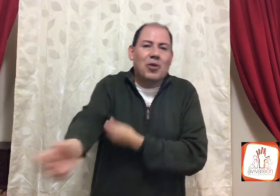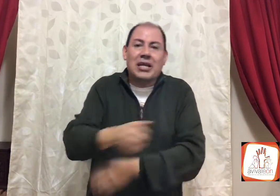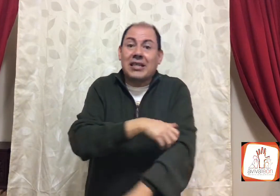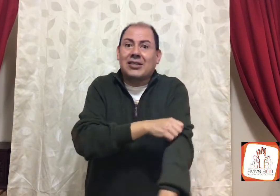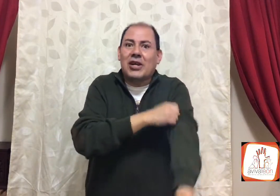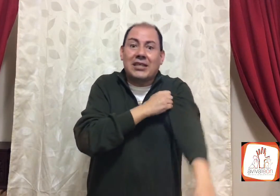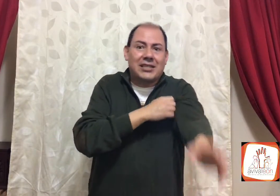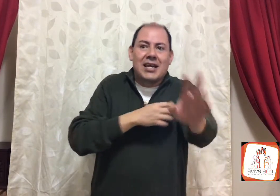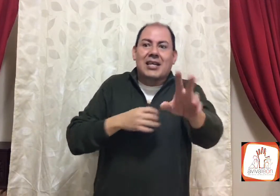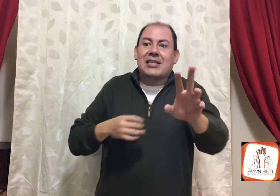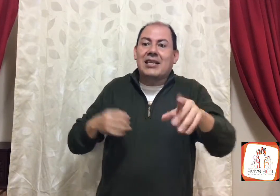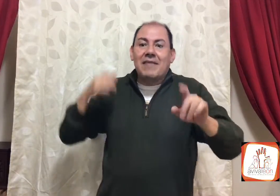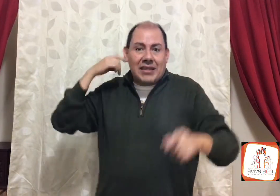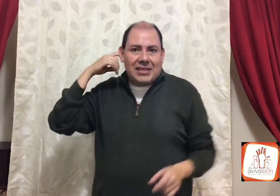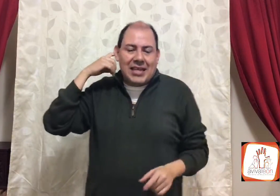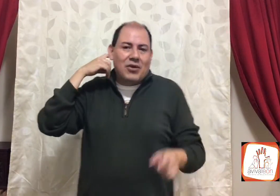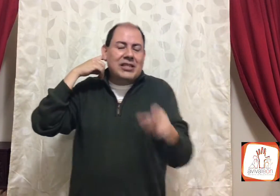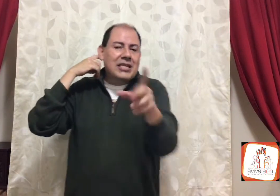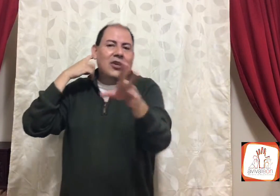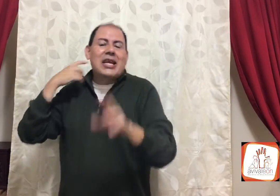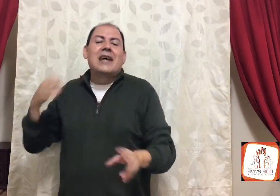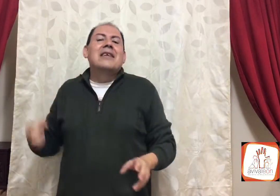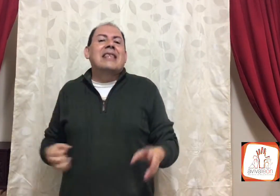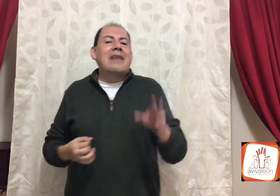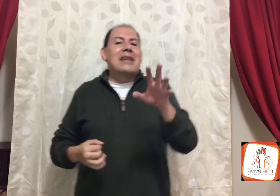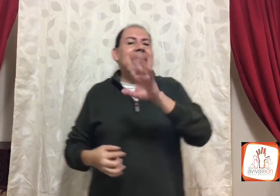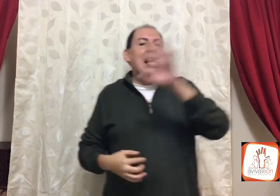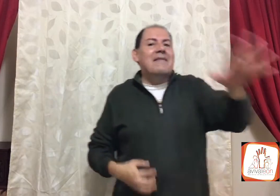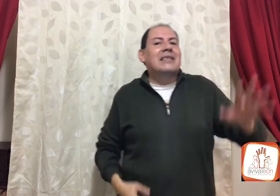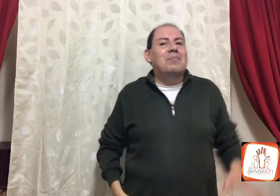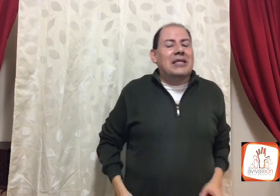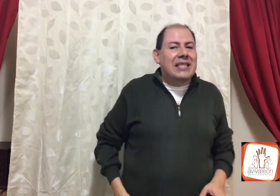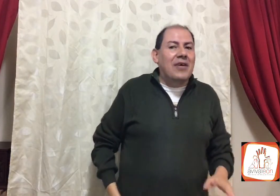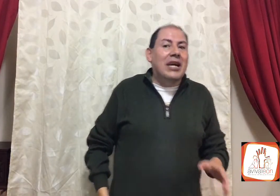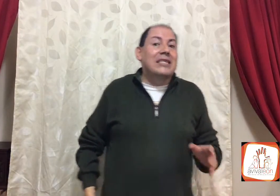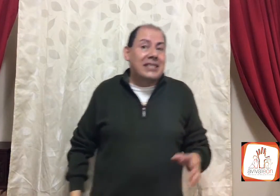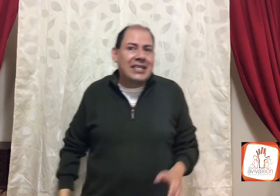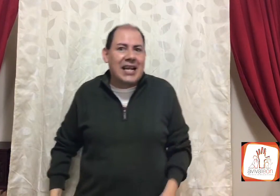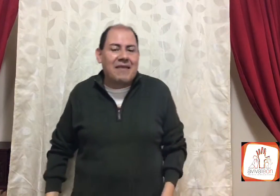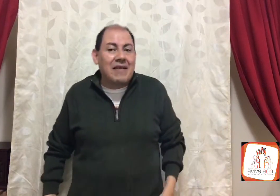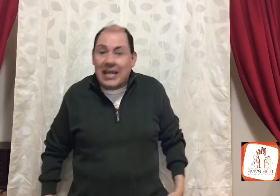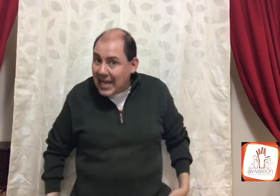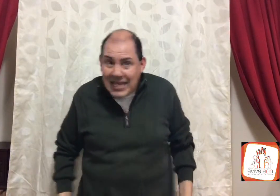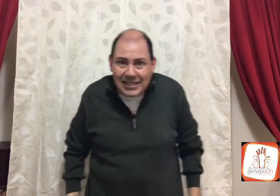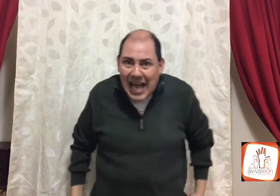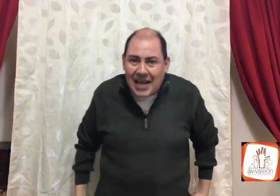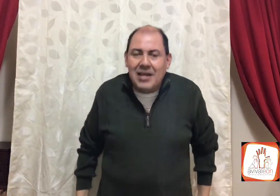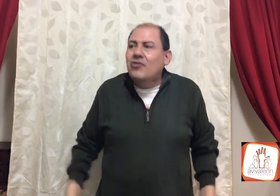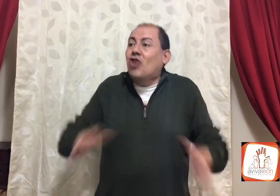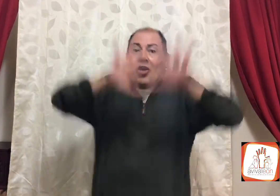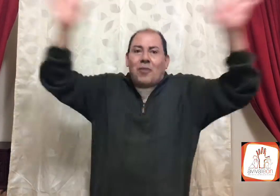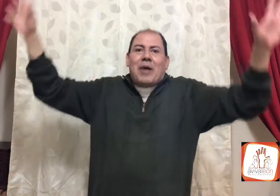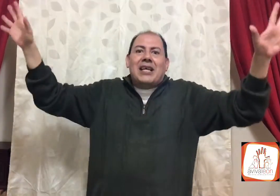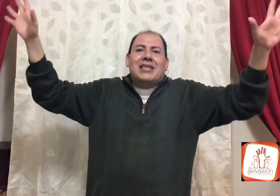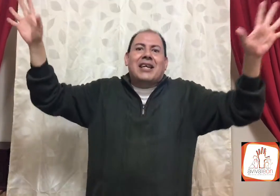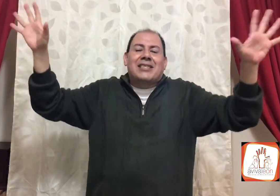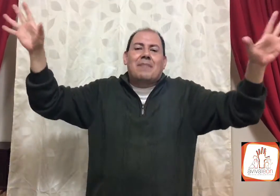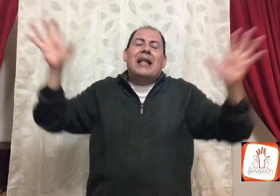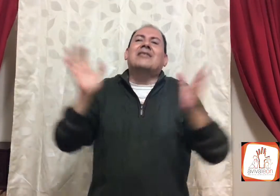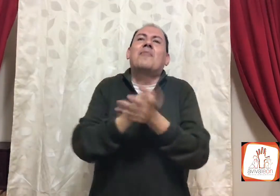porque esta historia es 7.25, esta historia tal vez ni la habías pensado que existía en la Biblia, y ahí está, todo parece que está mal, es como,